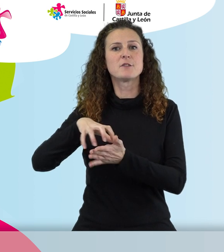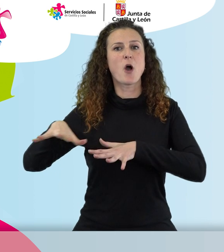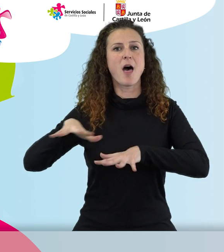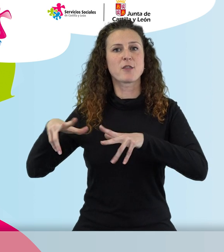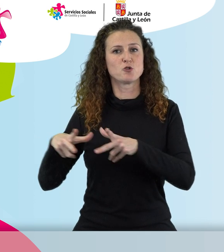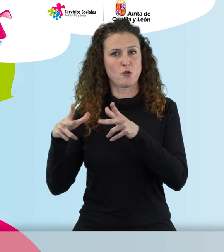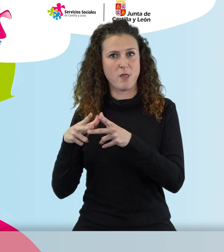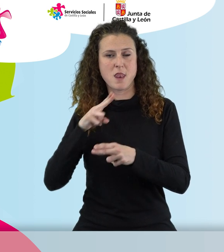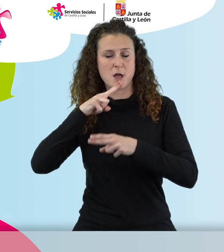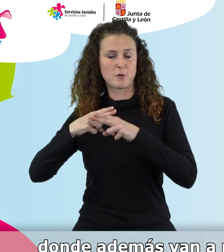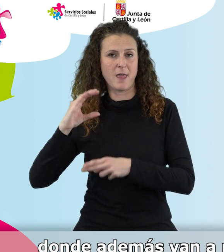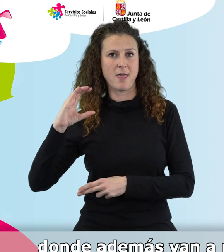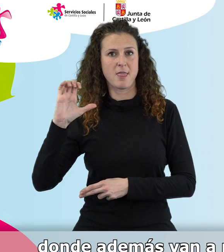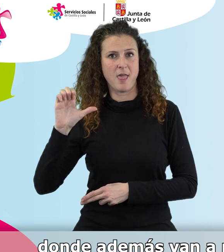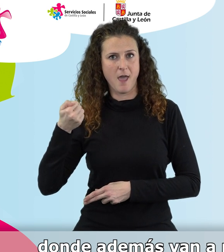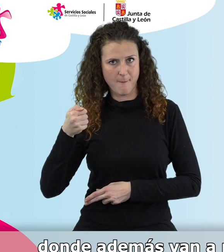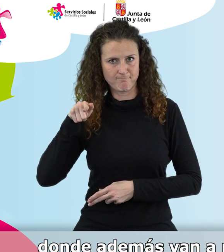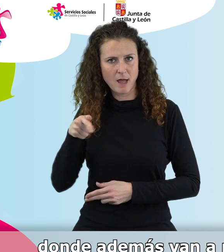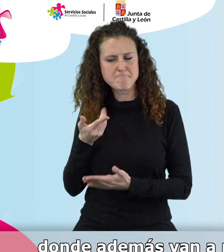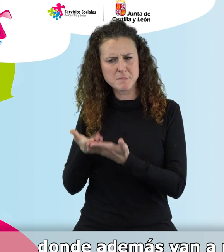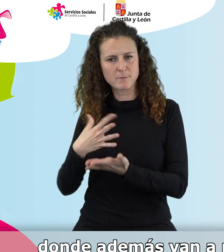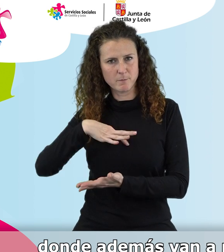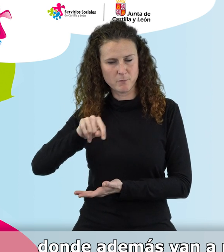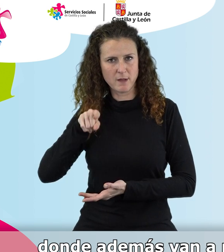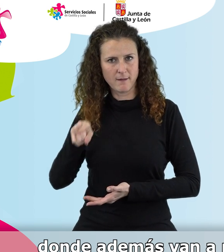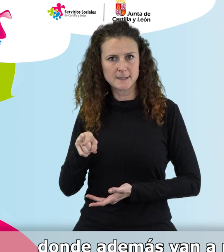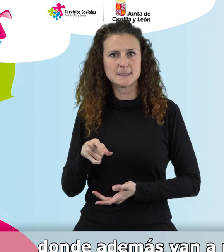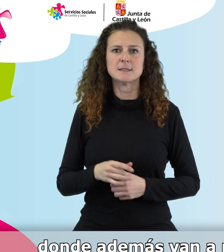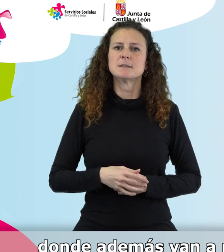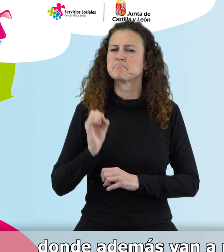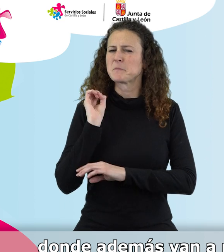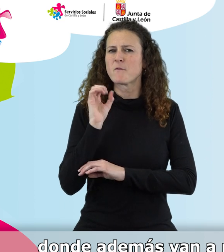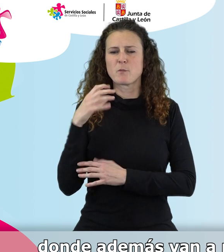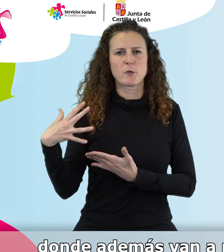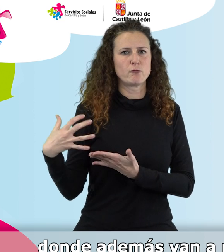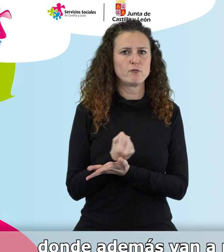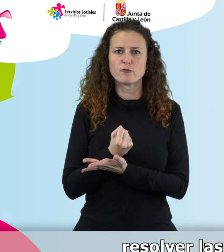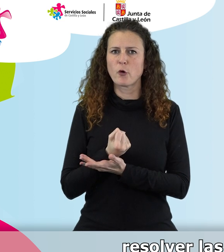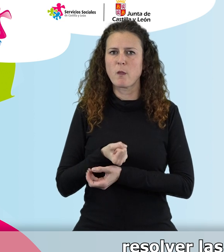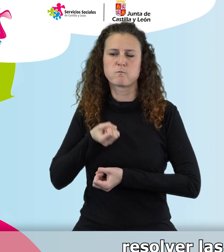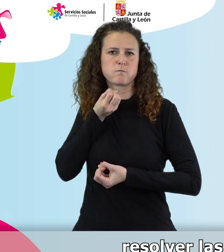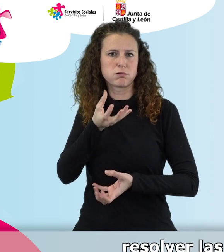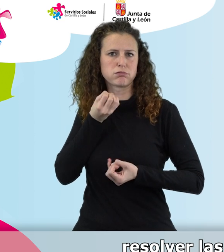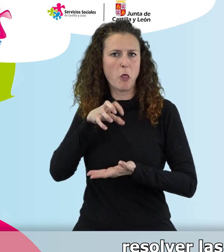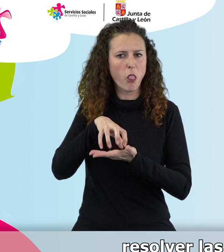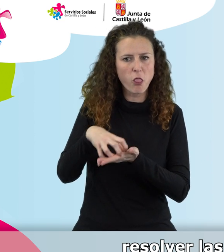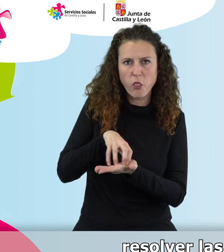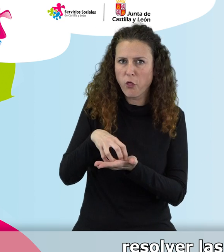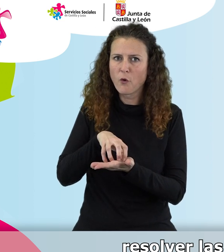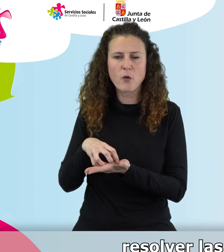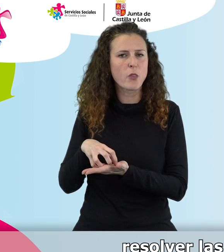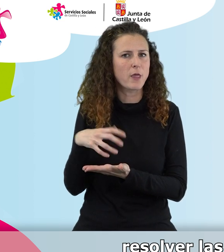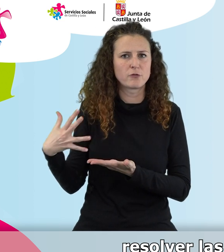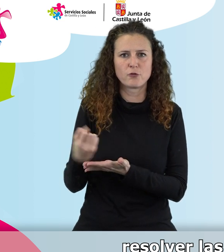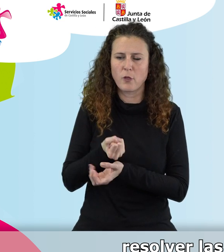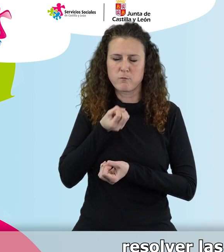social, en los CEAS, donde además van a proporcionarnos toda la información que necesitemos, resolver las dudas que tengamos al